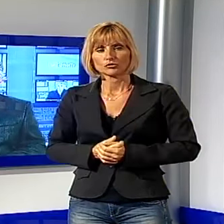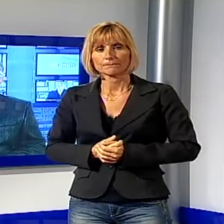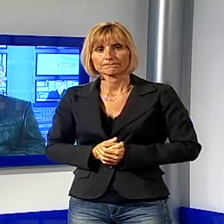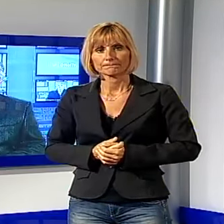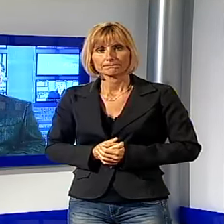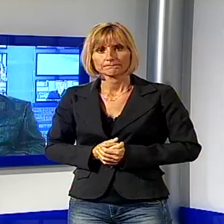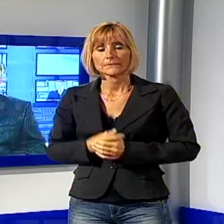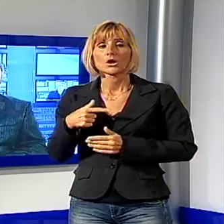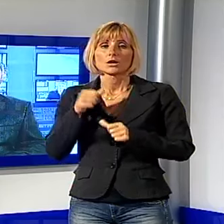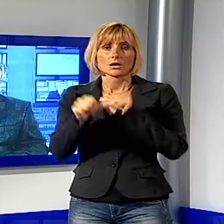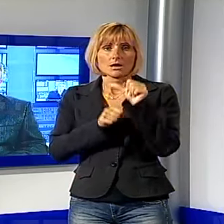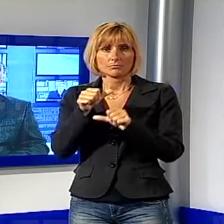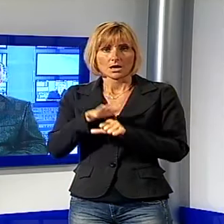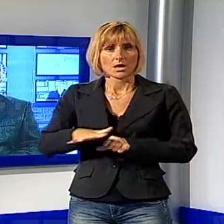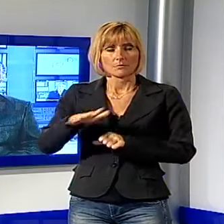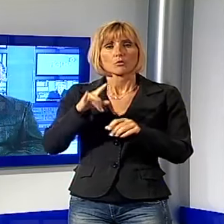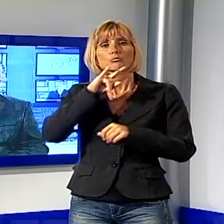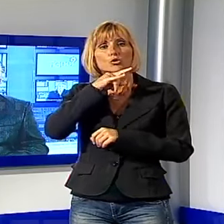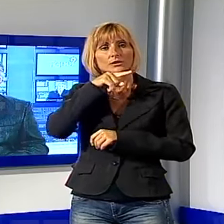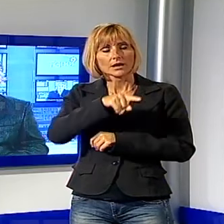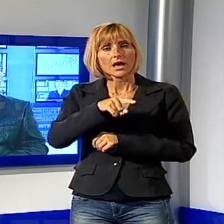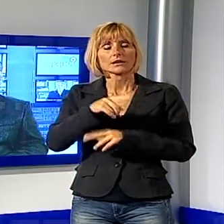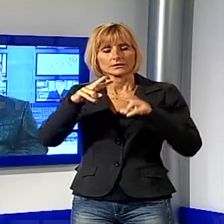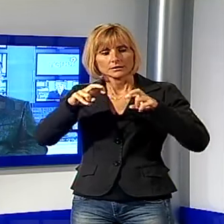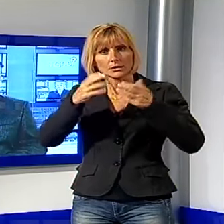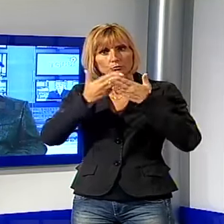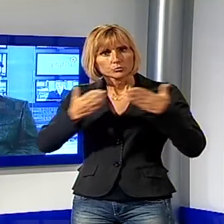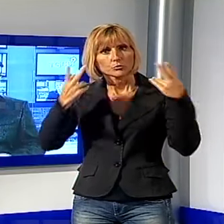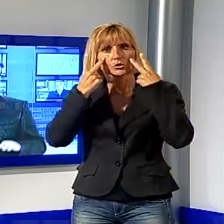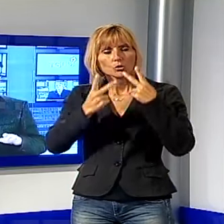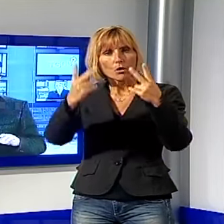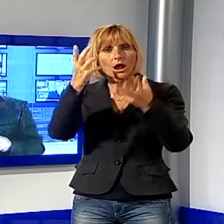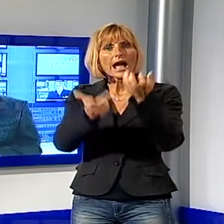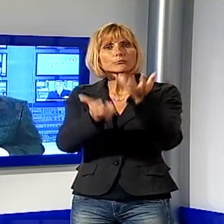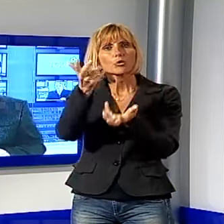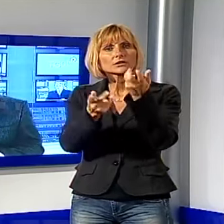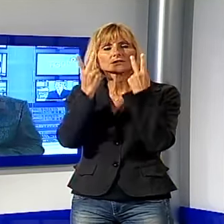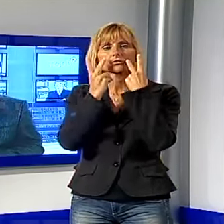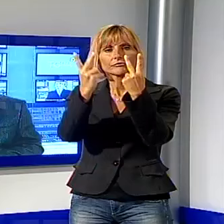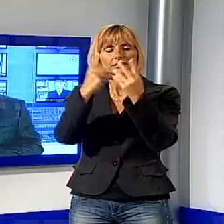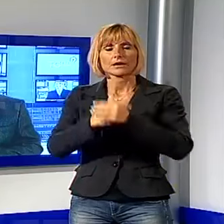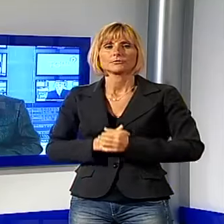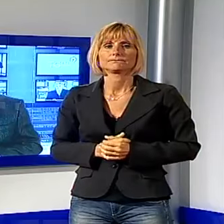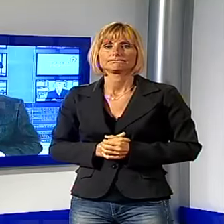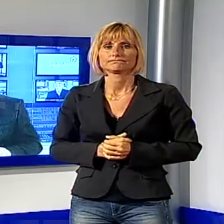spostiamo a Porcari per l'inchiesta pubblica che riguarda il carbonizzatore. Vediamo i dettagli.